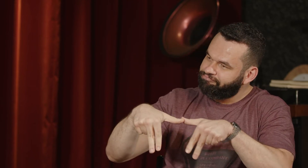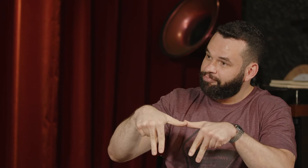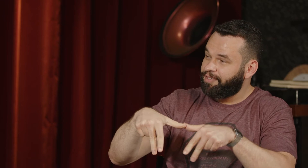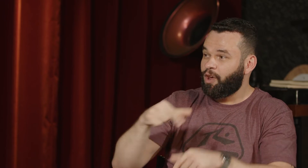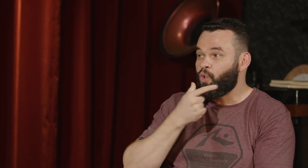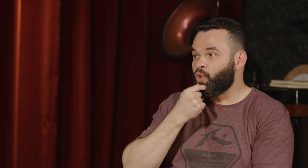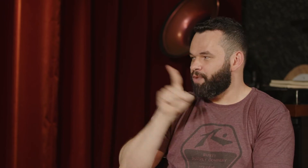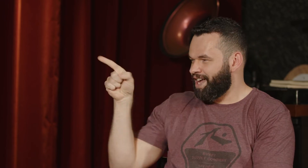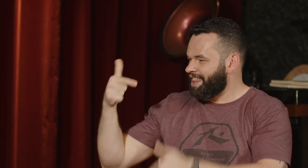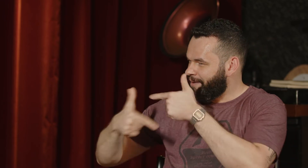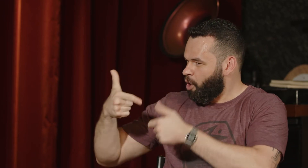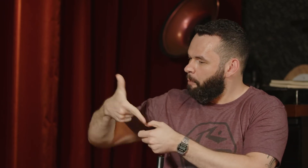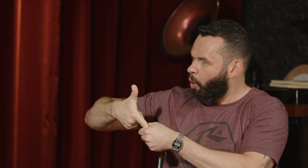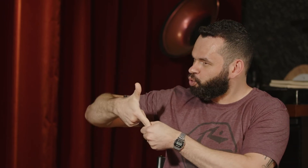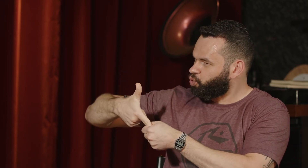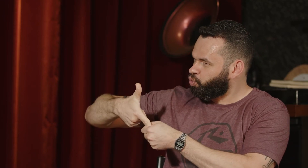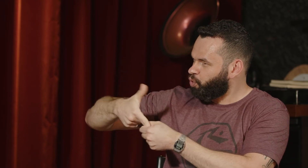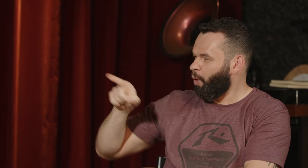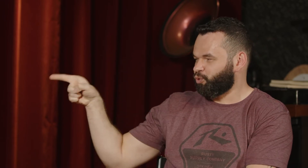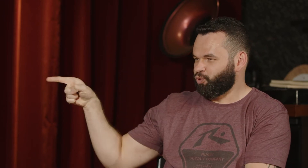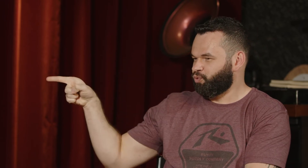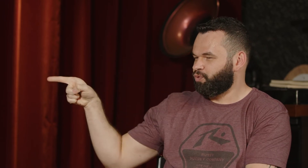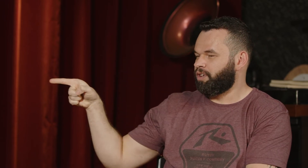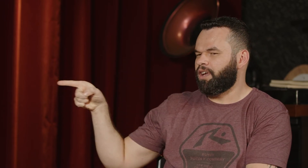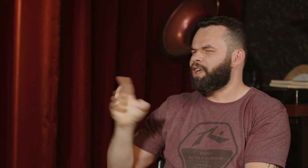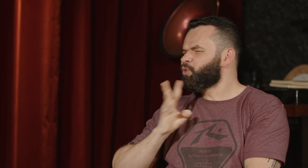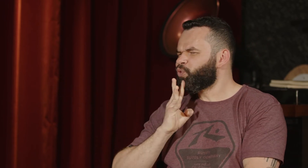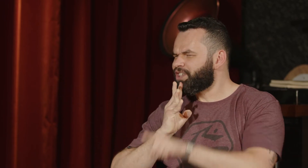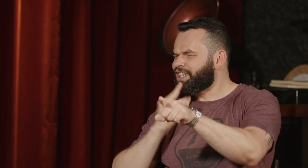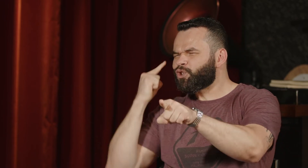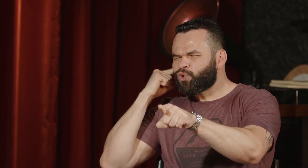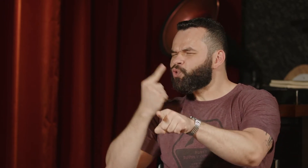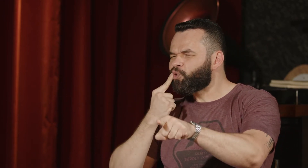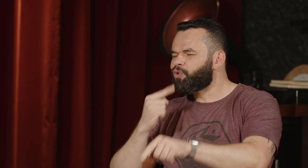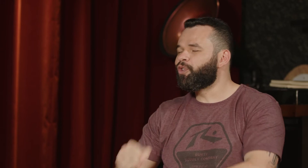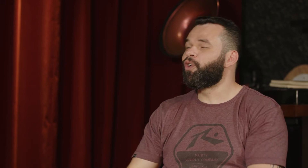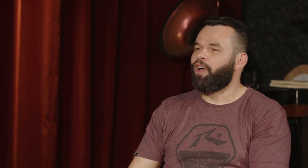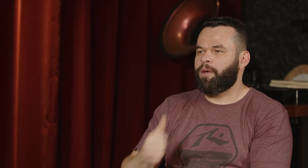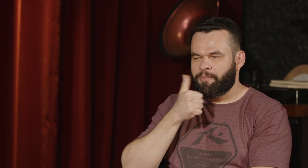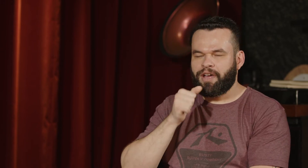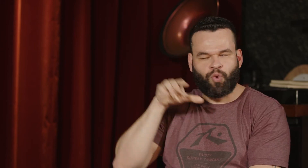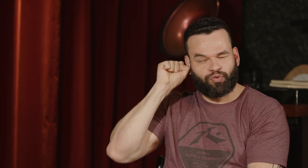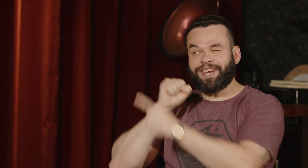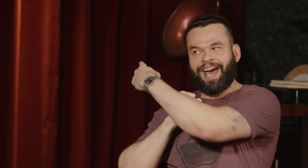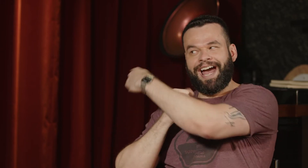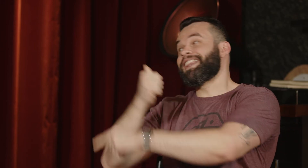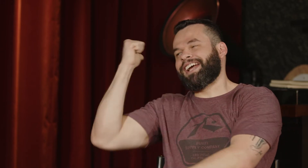rua com ela. Aí, o homem que trabalhava num posto de gasolina, aí falou, ah, conheço, é surdo. E